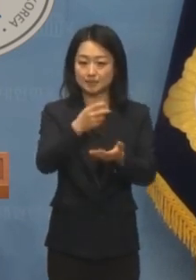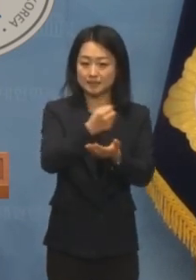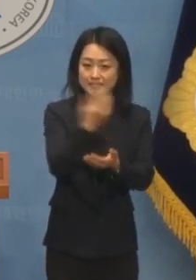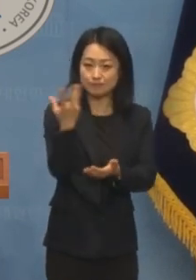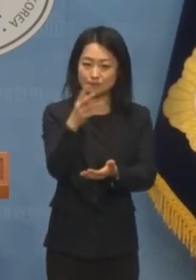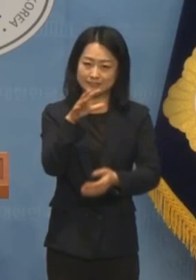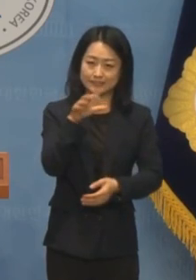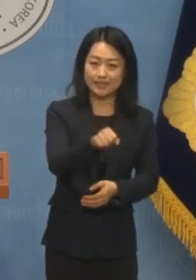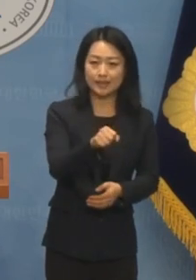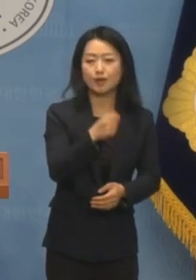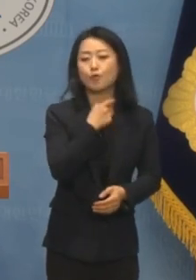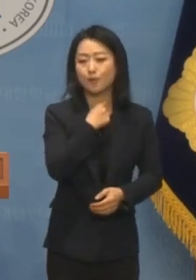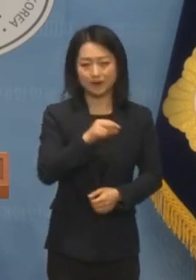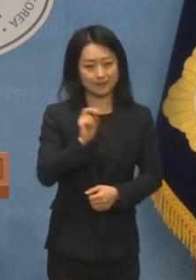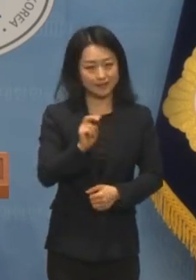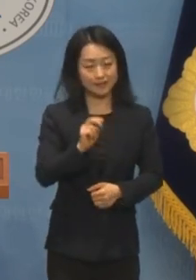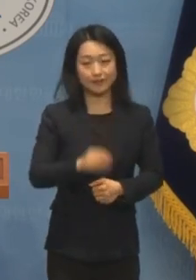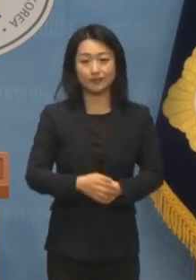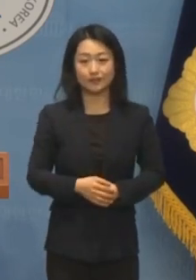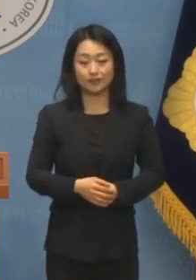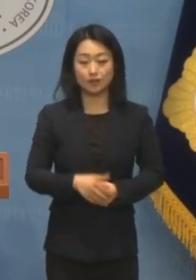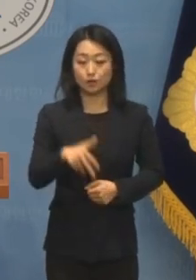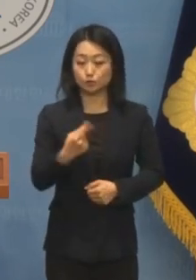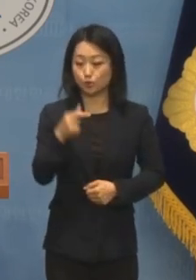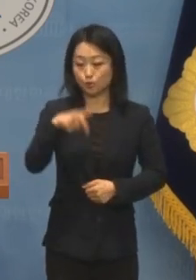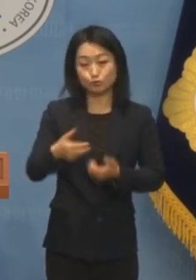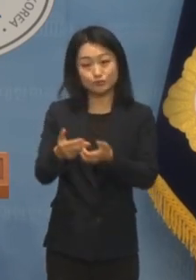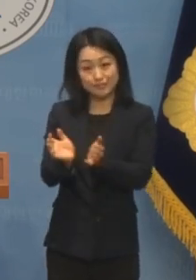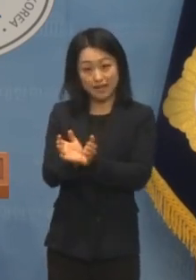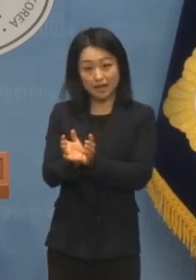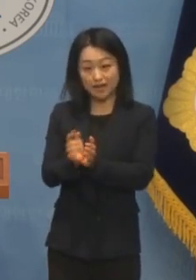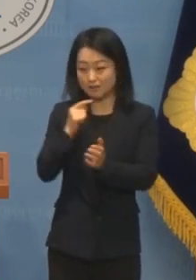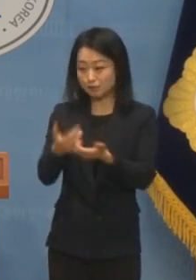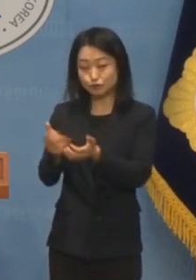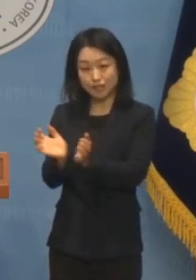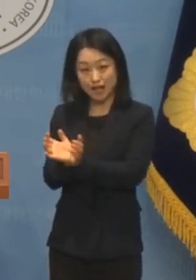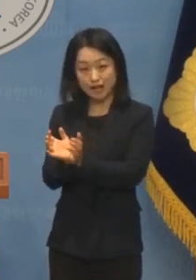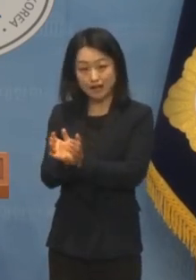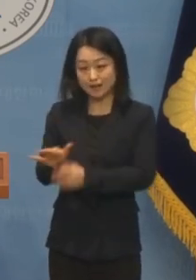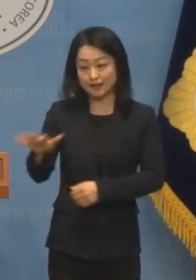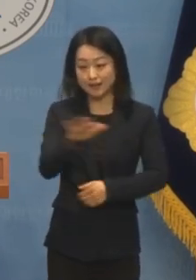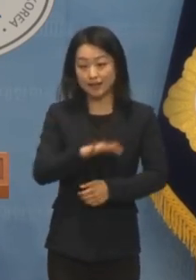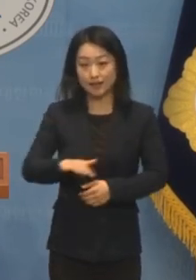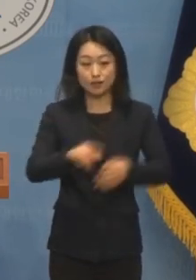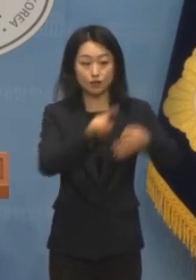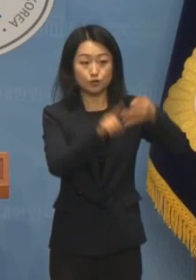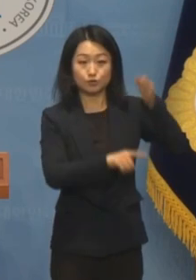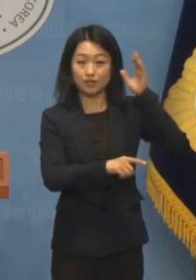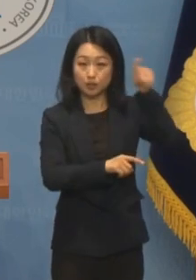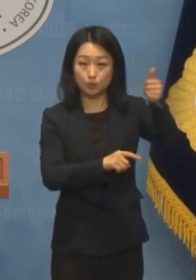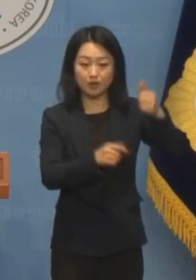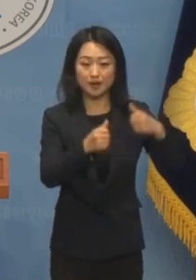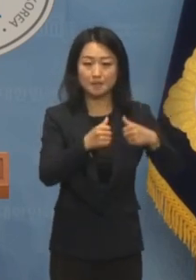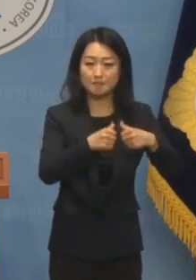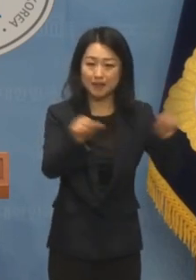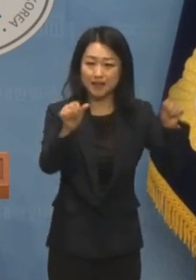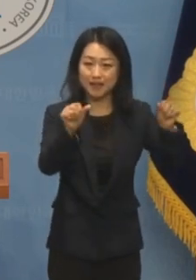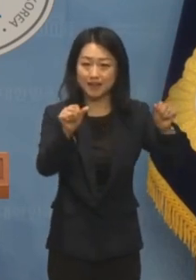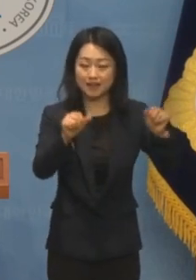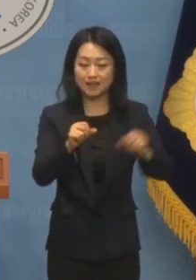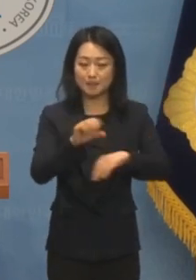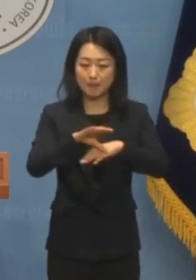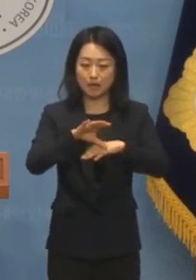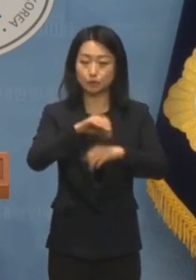위해서입니다. 조국혁신당과 더불어민주당 등 야권은 윤 대통령이 망쳐놓은 언론 자유,